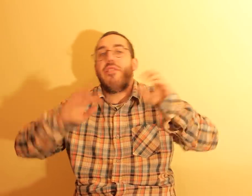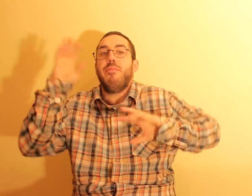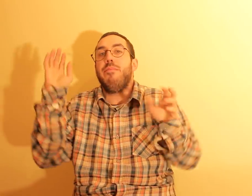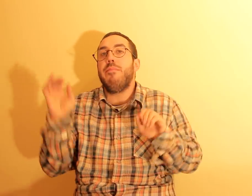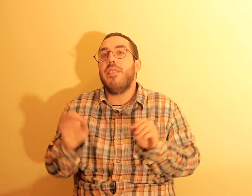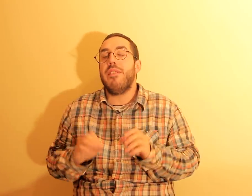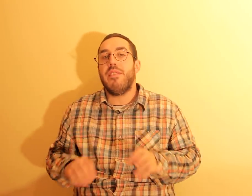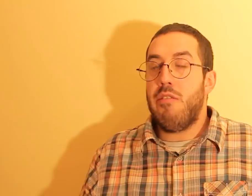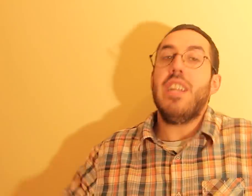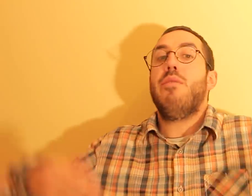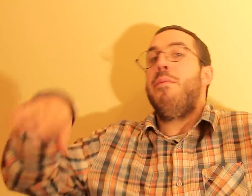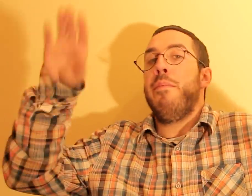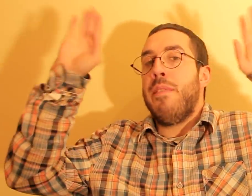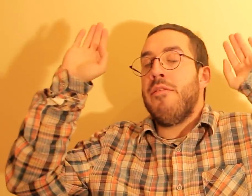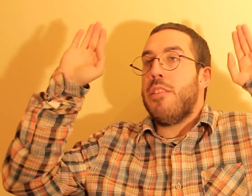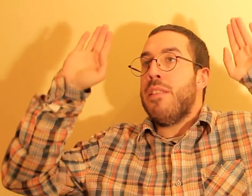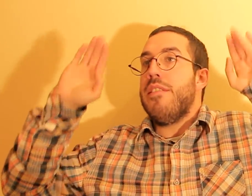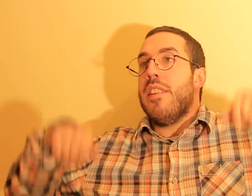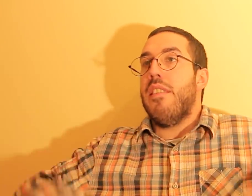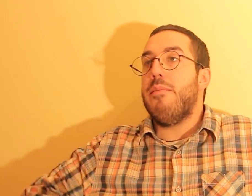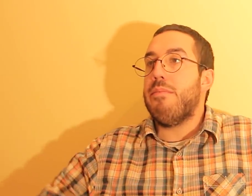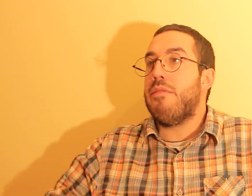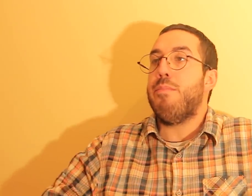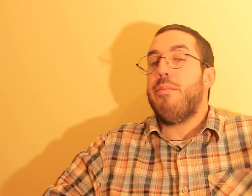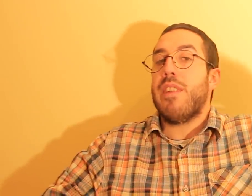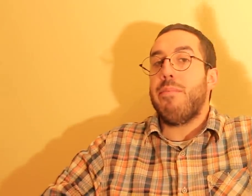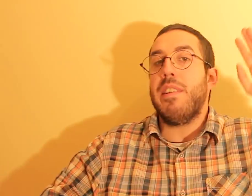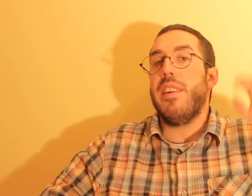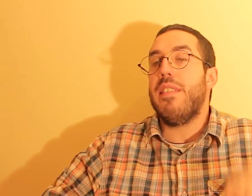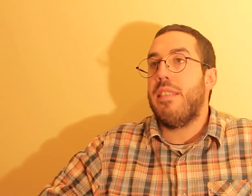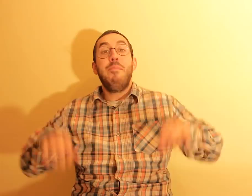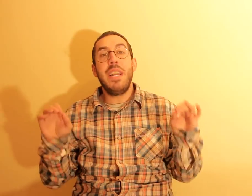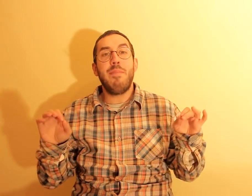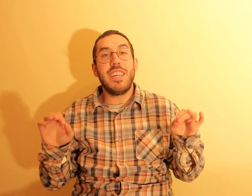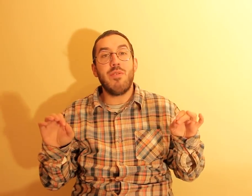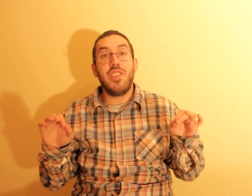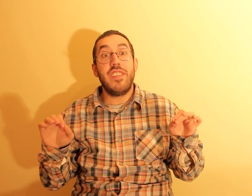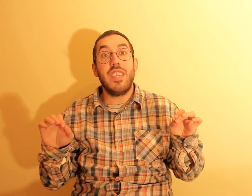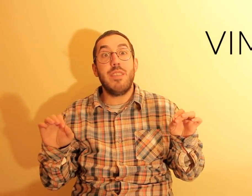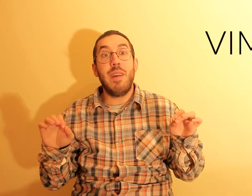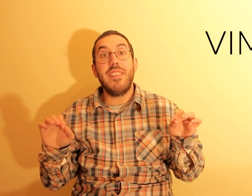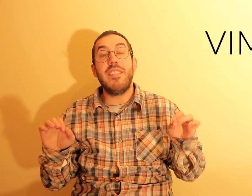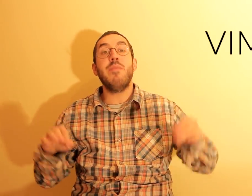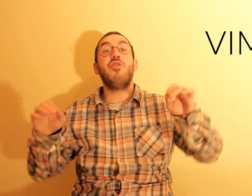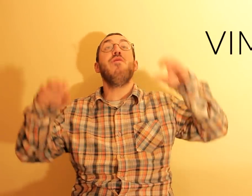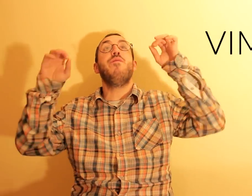sobreviver. O que é sobreviver em 2019, estão para ver o que é que vem aí. Para aplicações desta semana, temos o